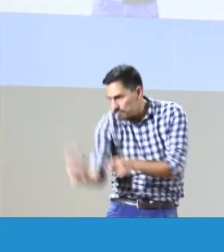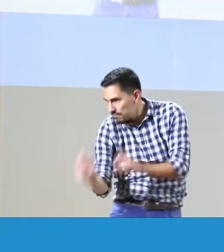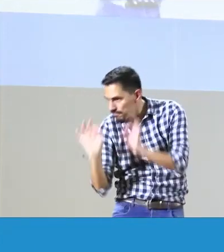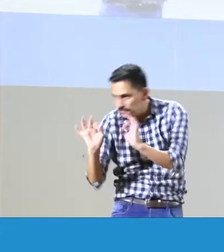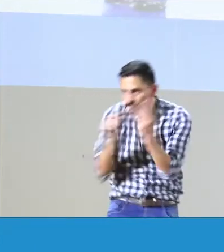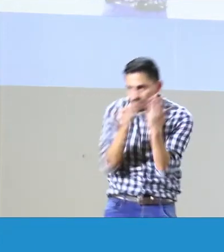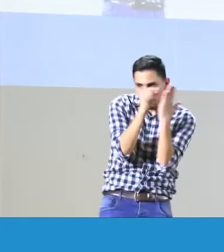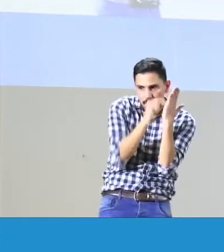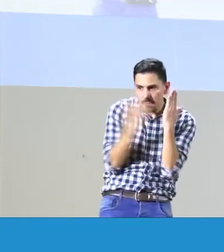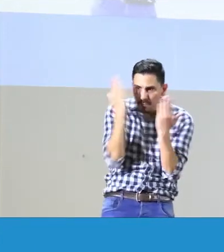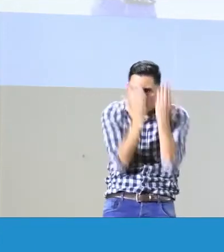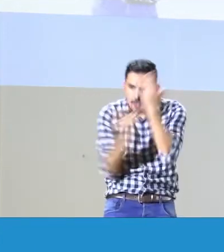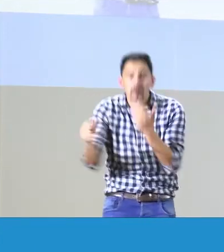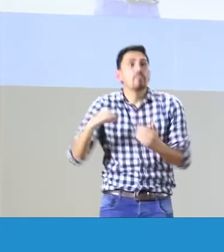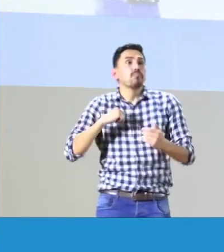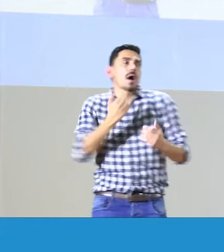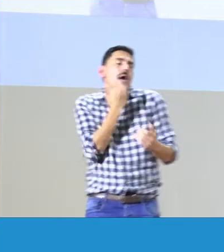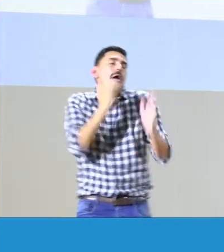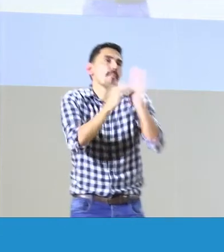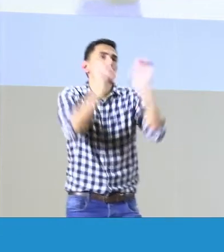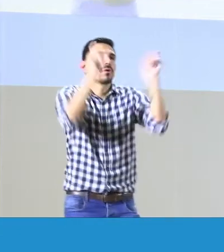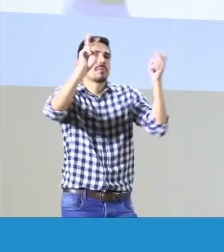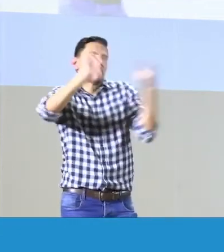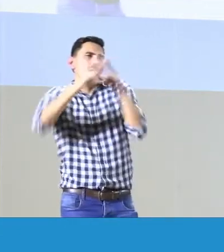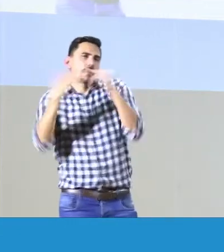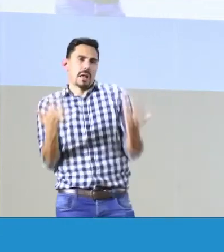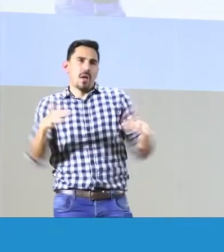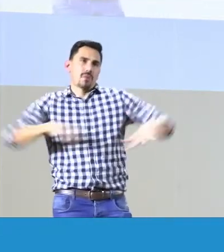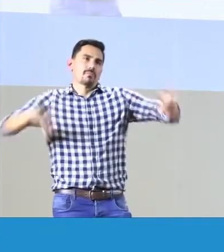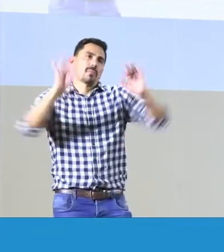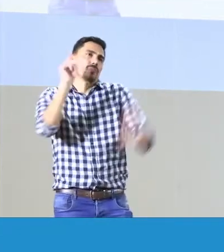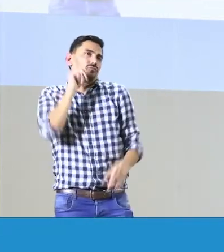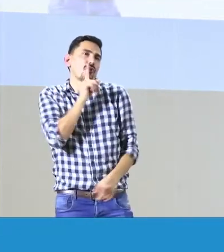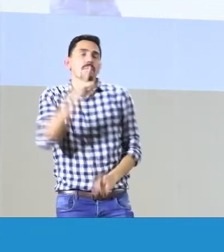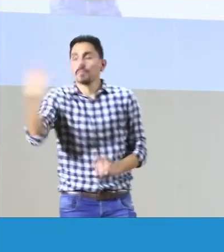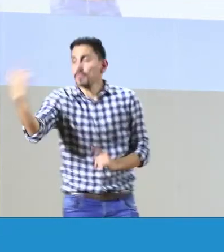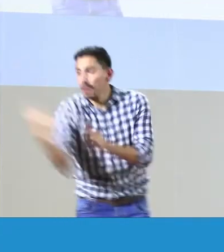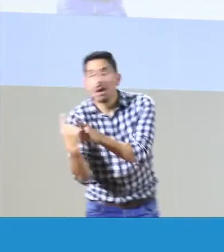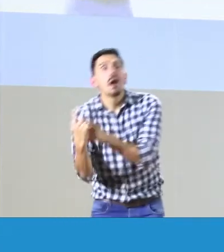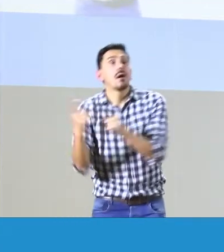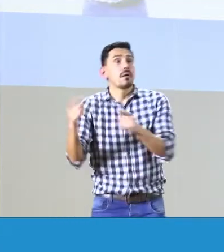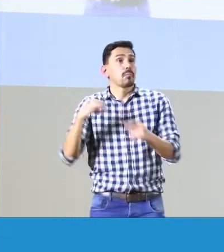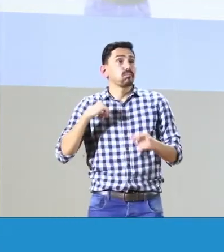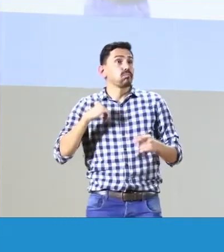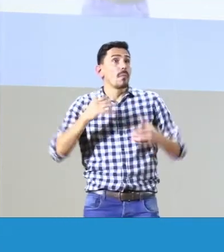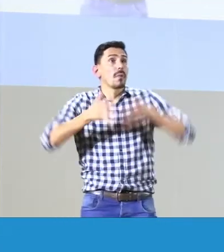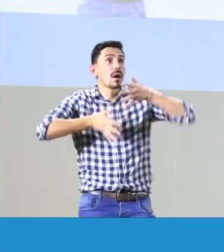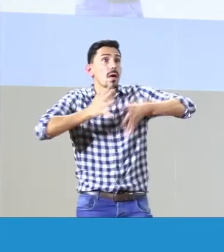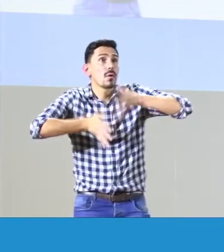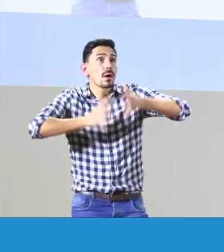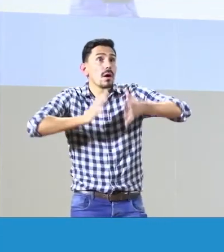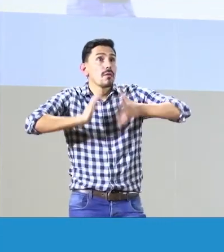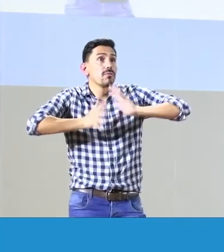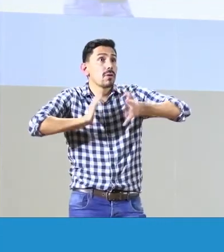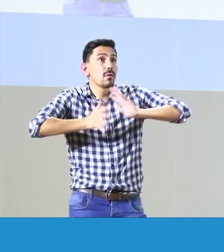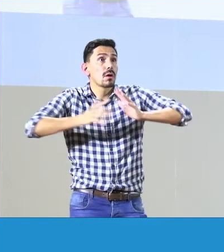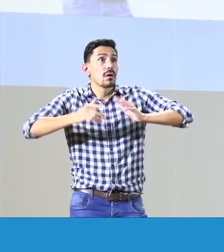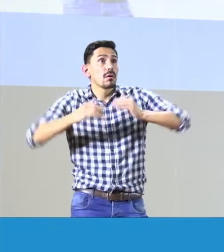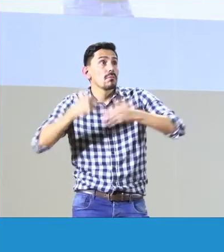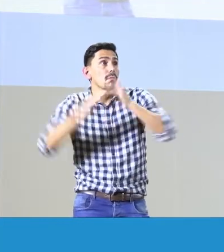hay que conocer cuáles son sus competencias, hacer un diagnóstico. Por ejemplo, si es una persona sorda, saber cuál es